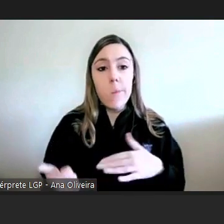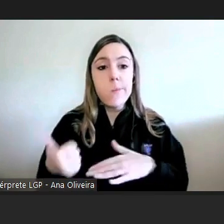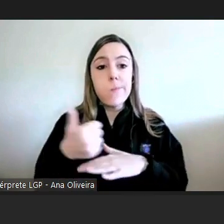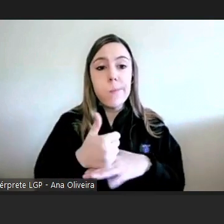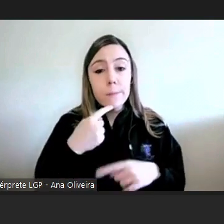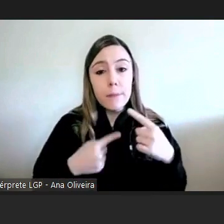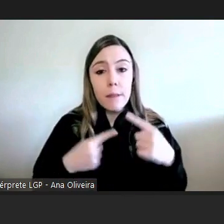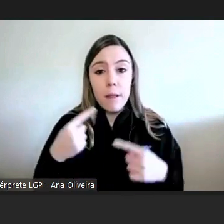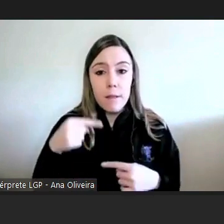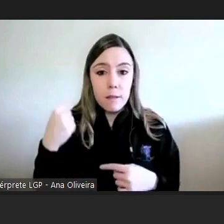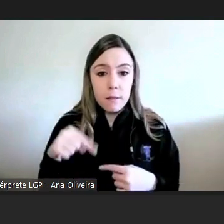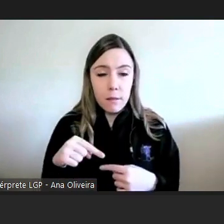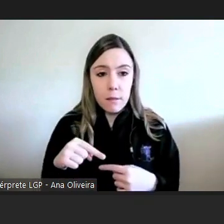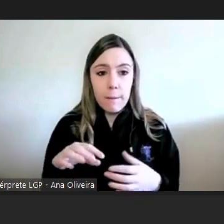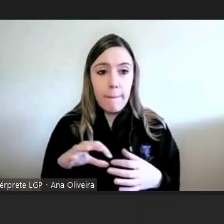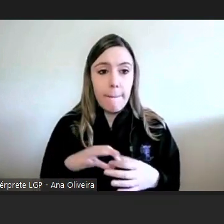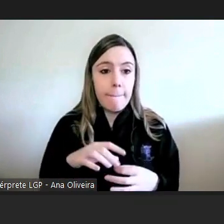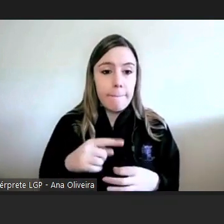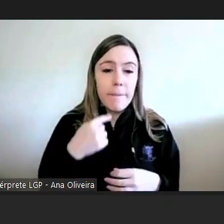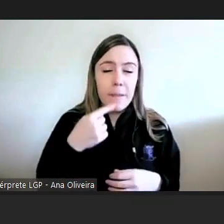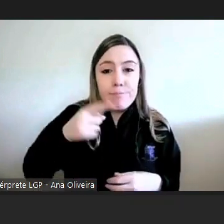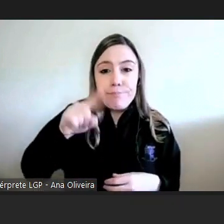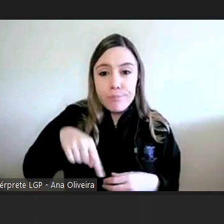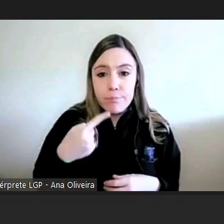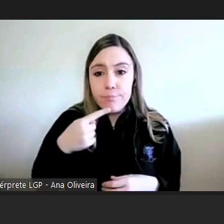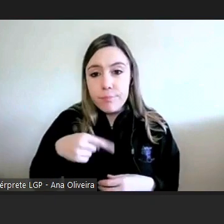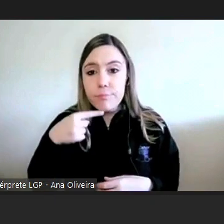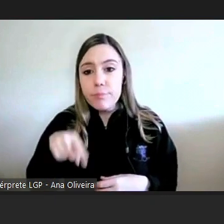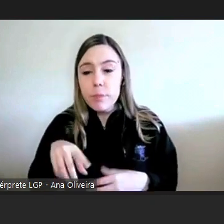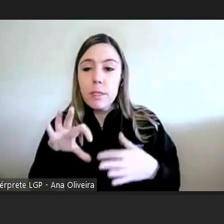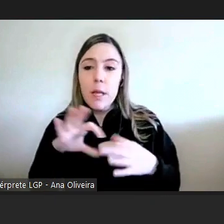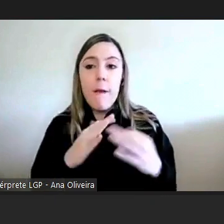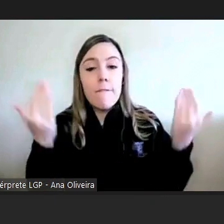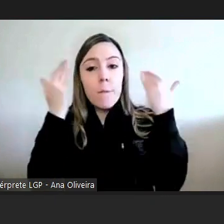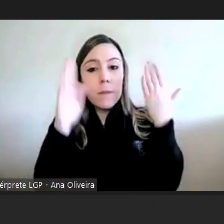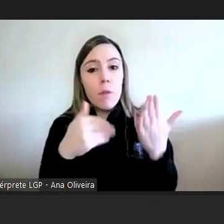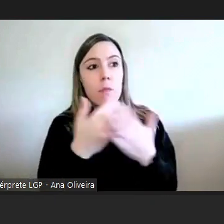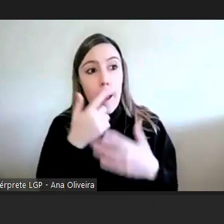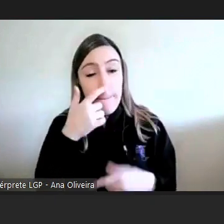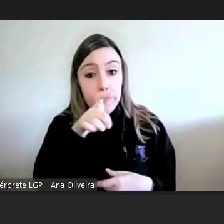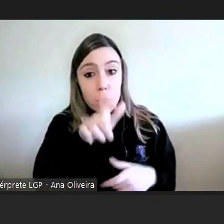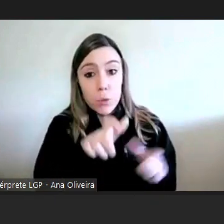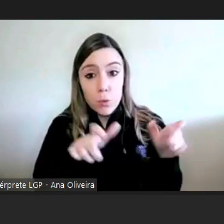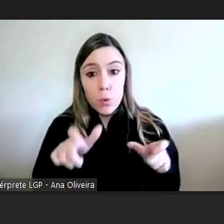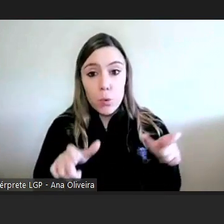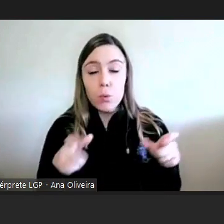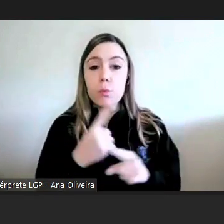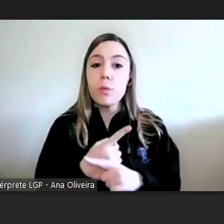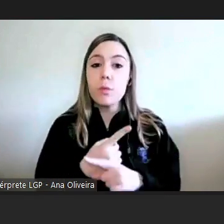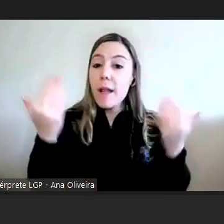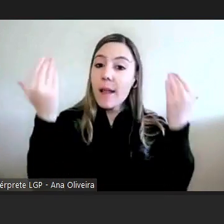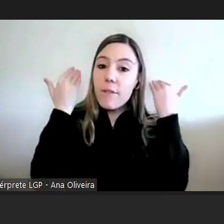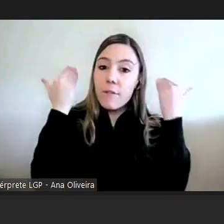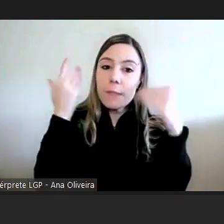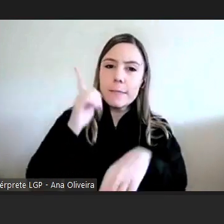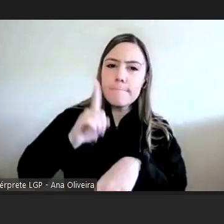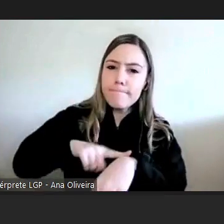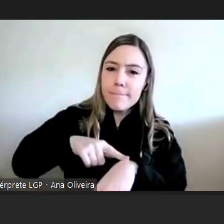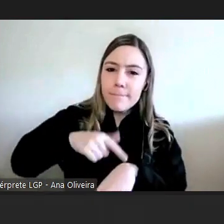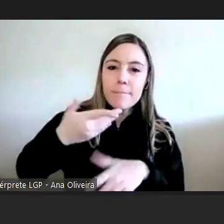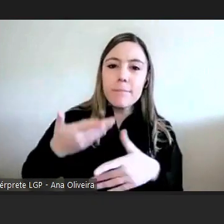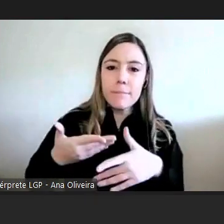esta questão da informação ao cidadão uma informação atempada